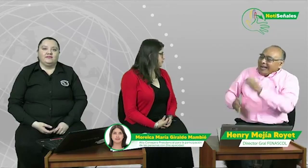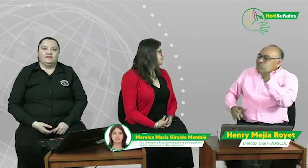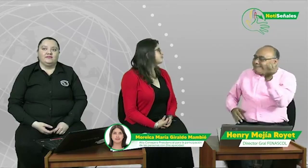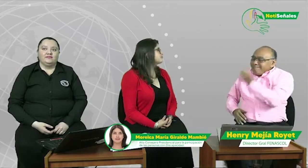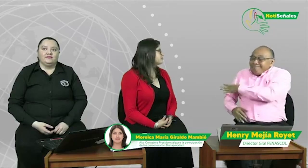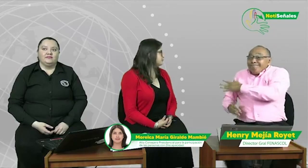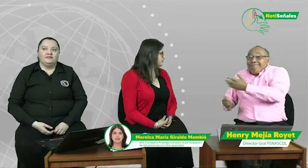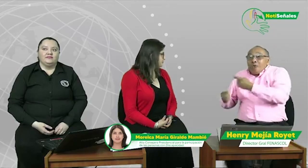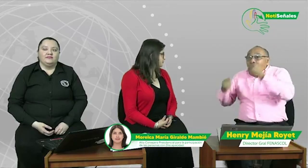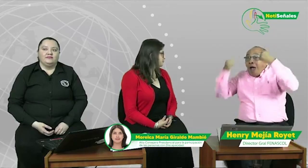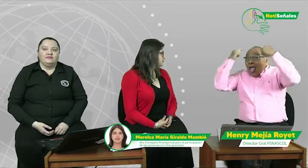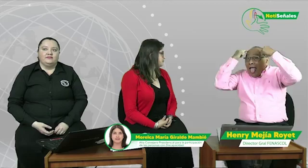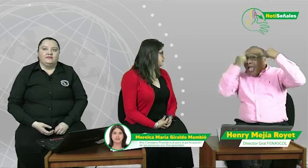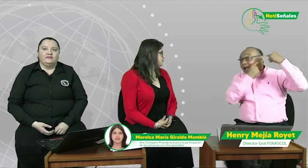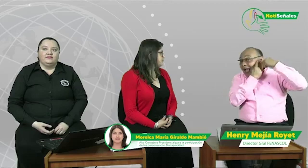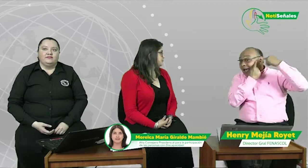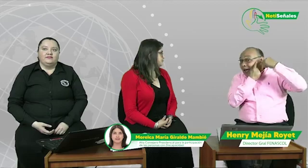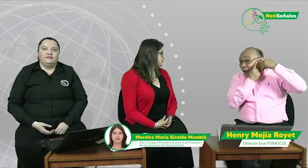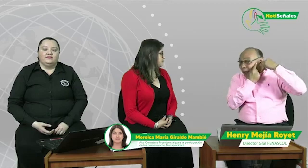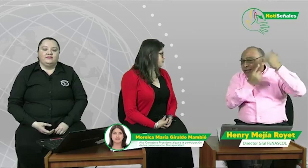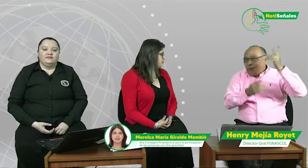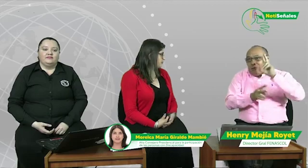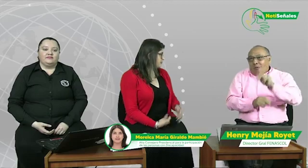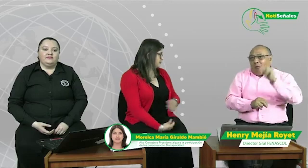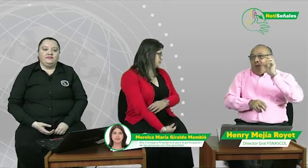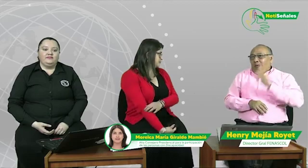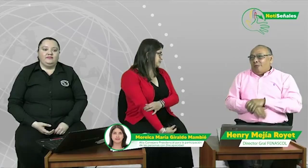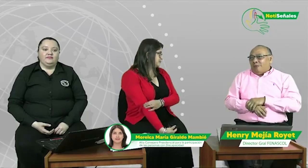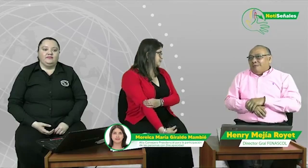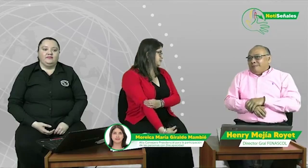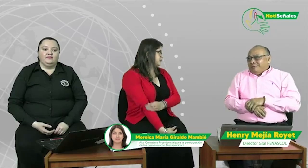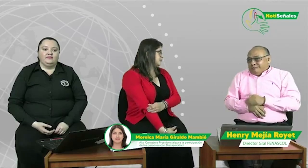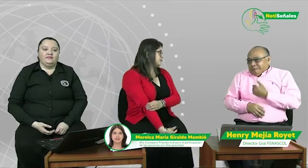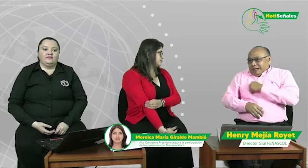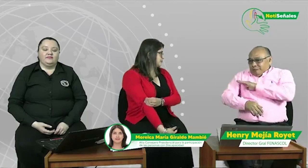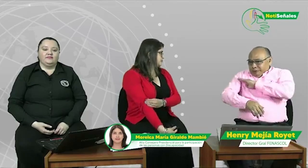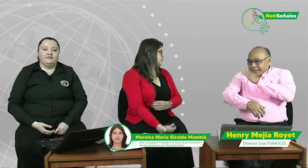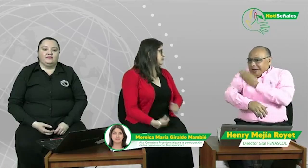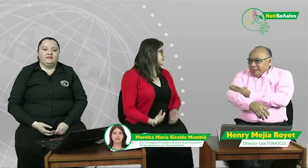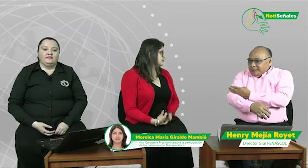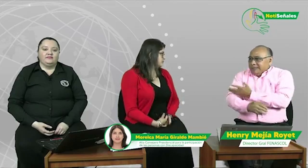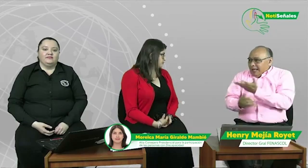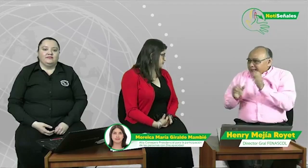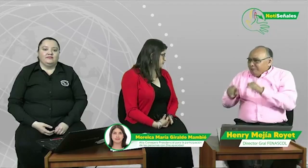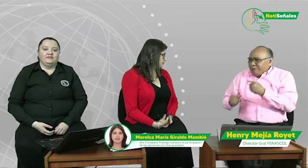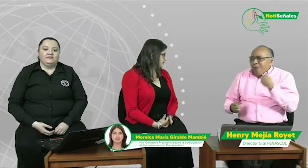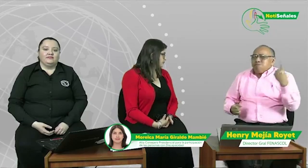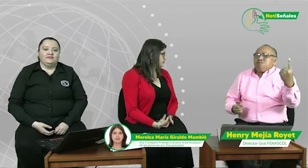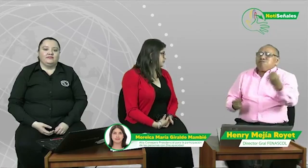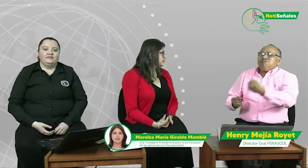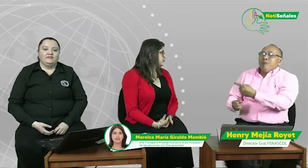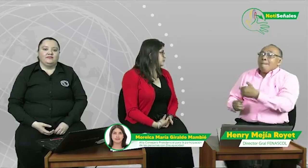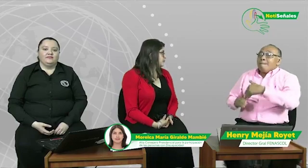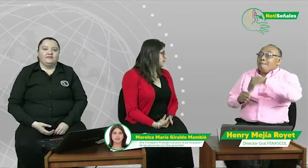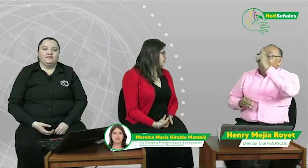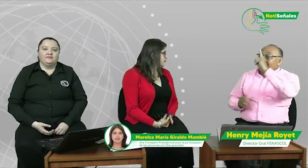¿cómo ustedes, por ejemplo, pudieran ayudarnos a enviar oficios, a mostrar que no se centren tanto en el déficit, sino más bien en la